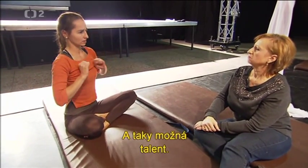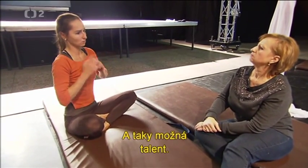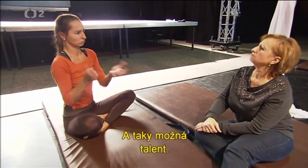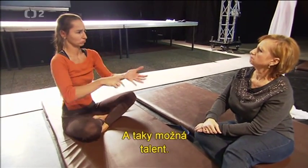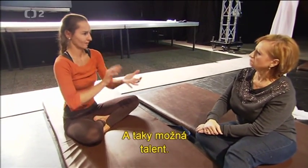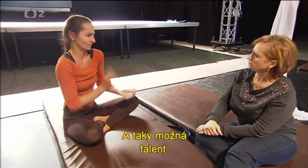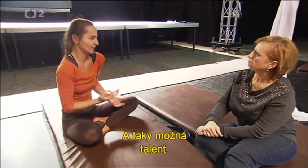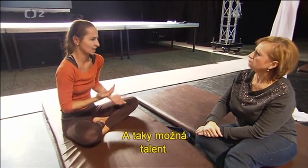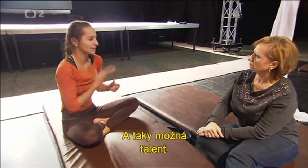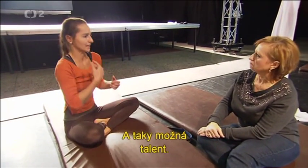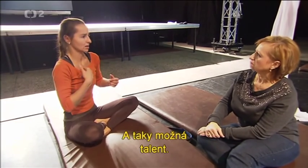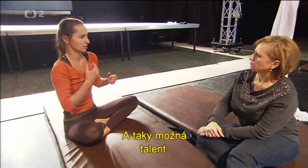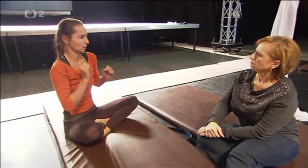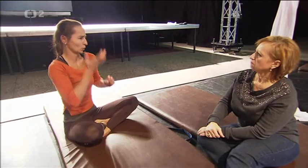A taky možná talent.